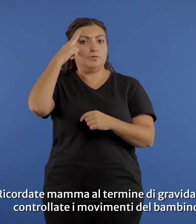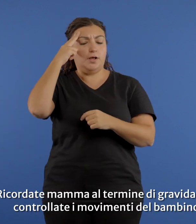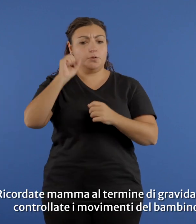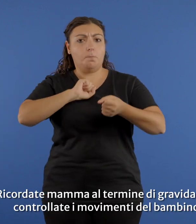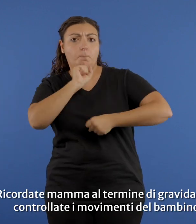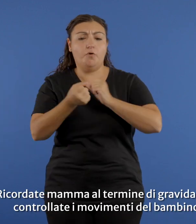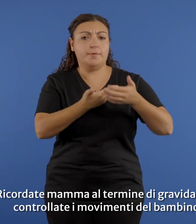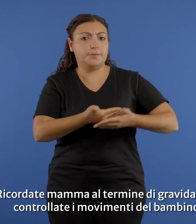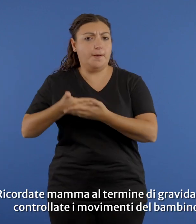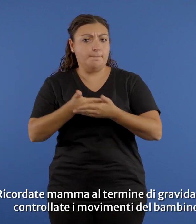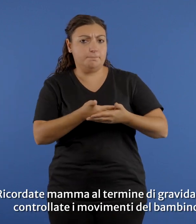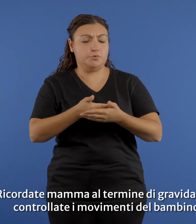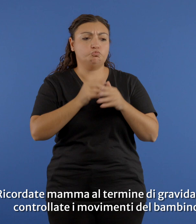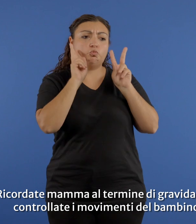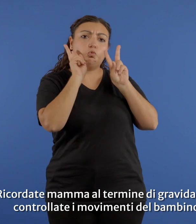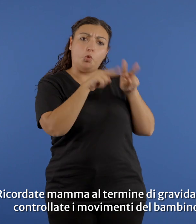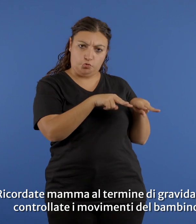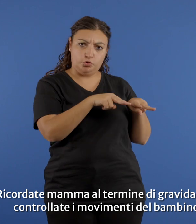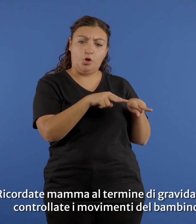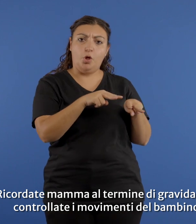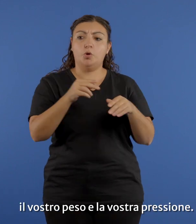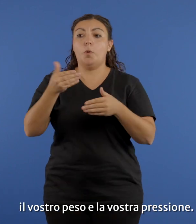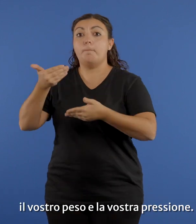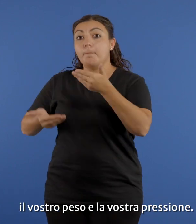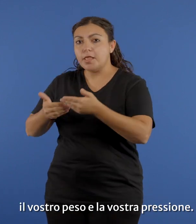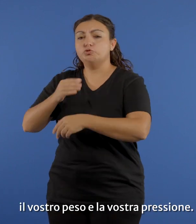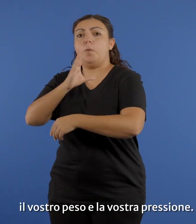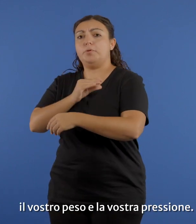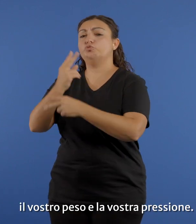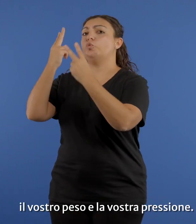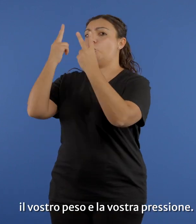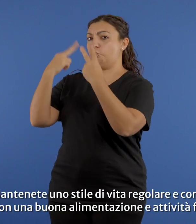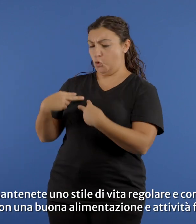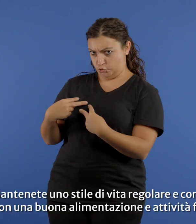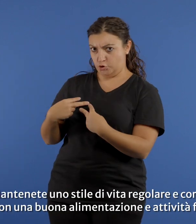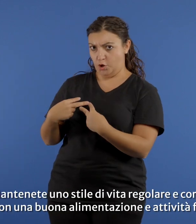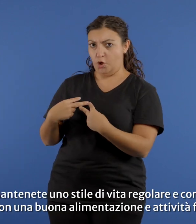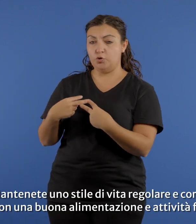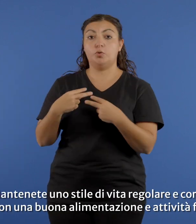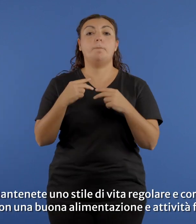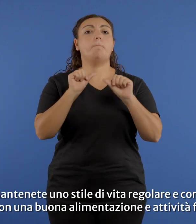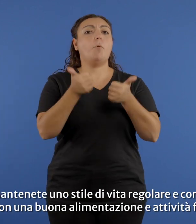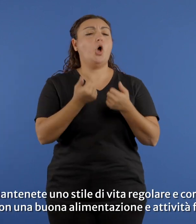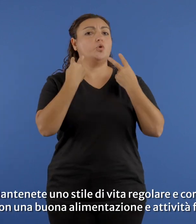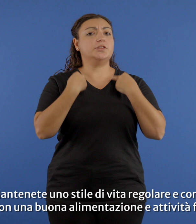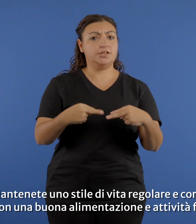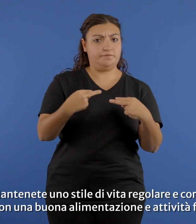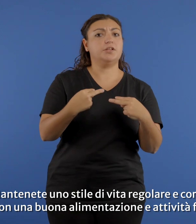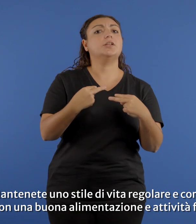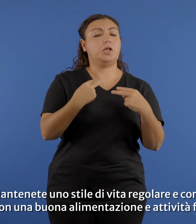a termini di gravidanza, controllate i movimenti del bambino, il vostro peso, la vostra pressione, mantenete uno stile di vita regolare e corretto con una